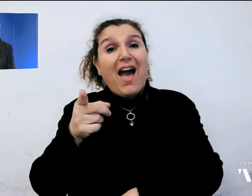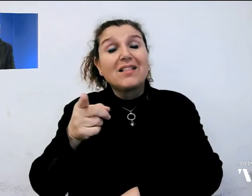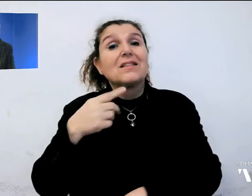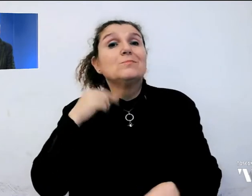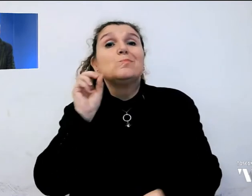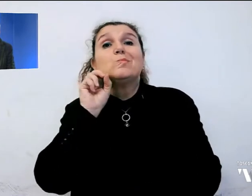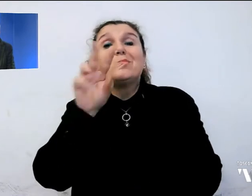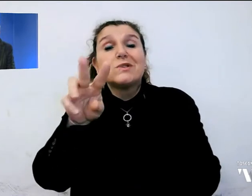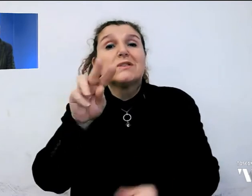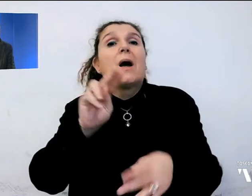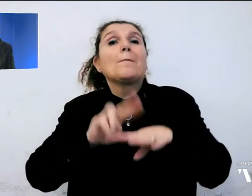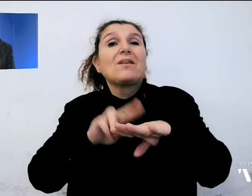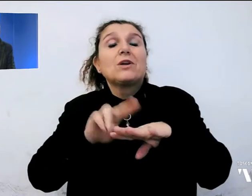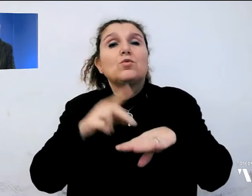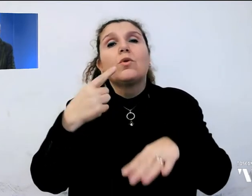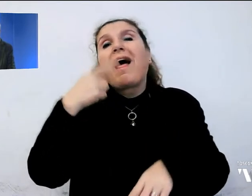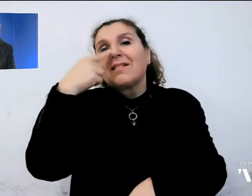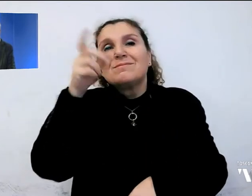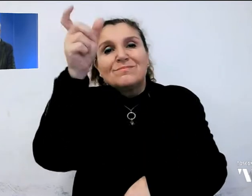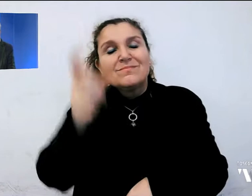assuntore di stupefacenti.